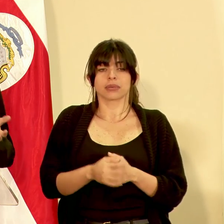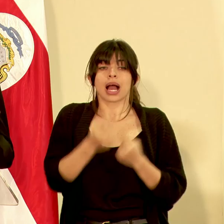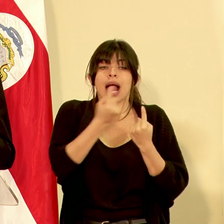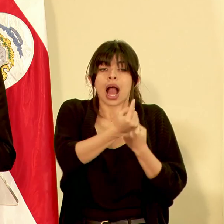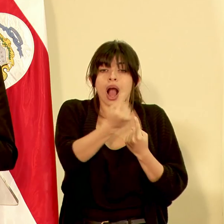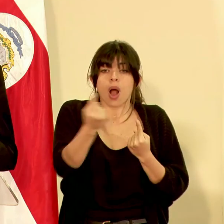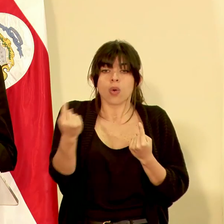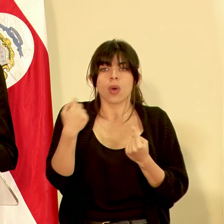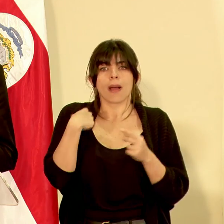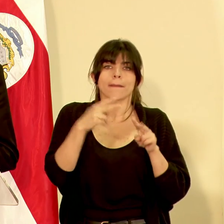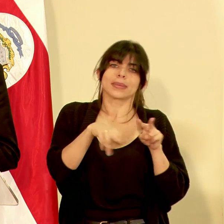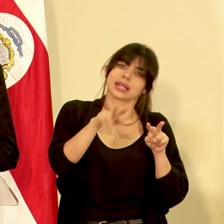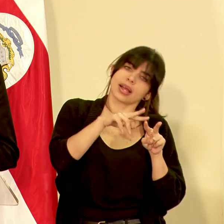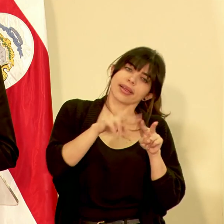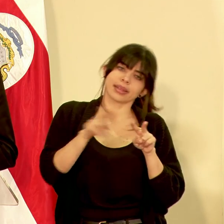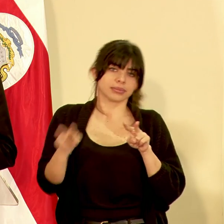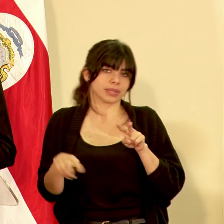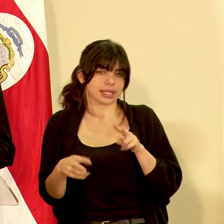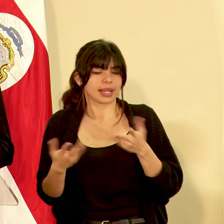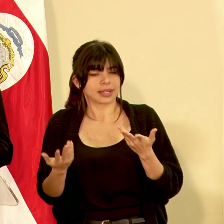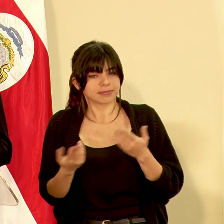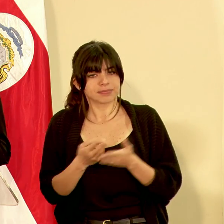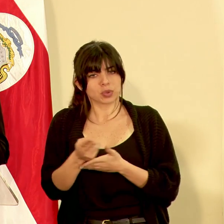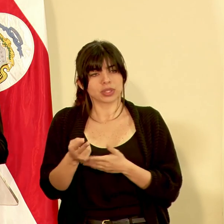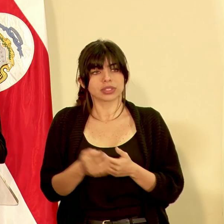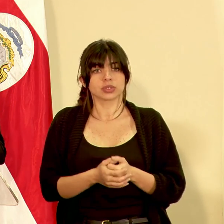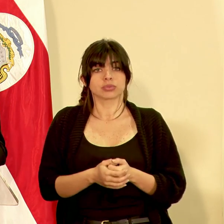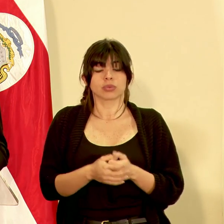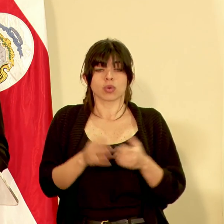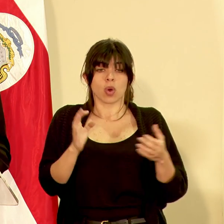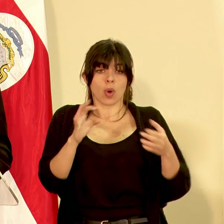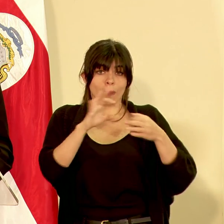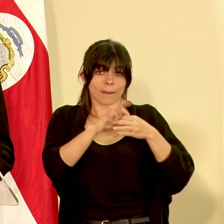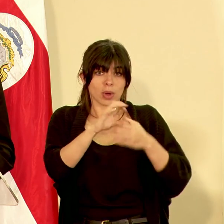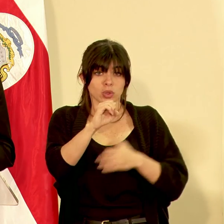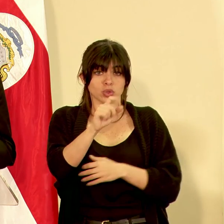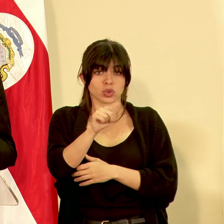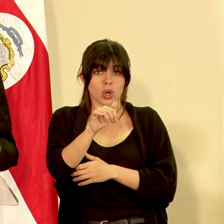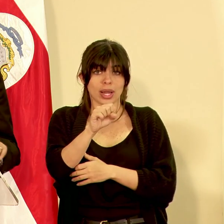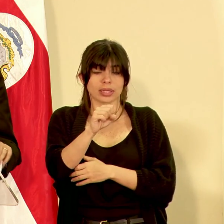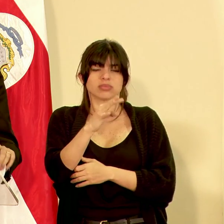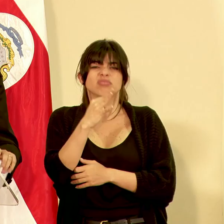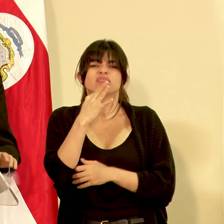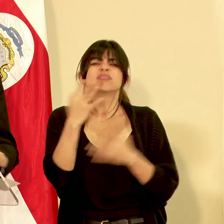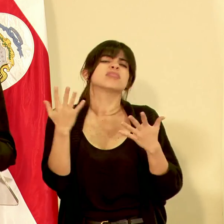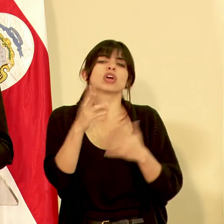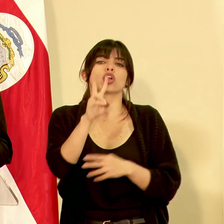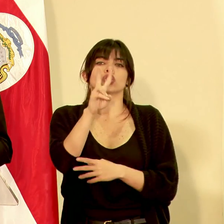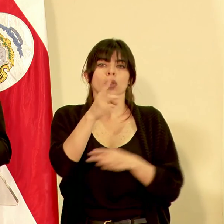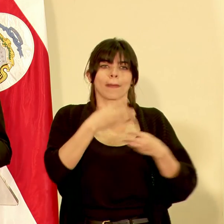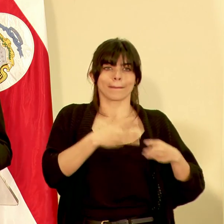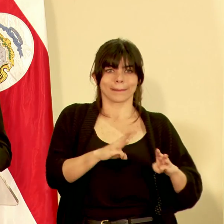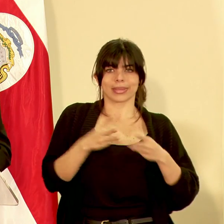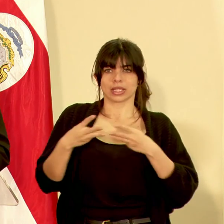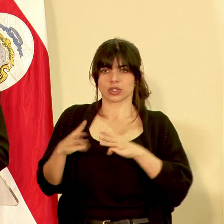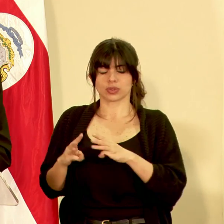cada uno tiene sus ventajas y sus desventajas asociadas con esto el convenio de solas habla principalmente de dos métodos